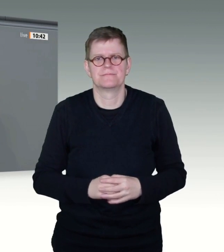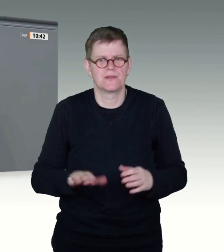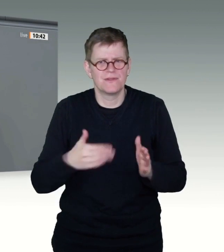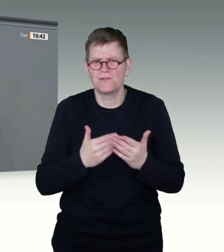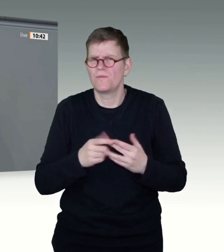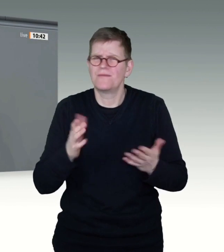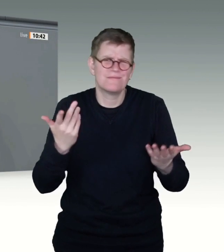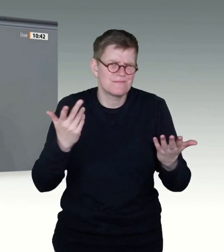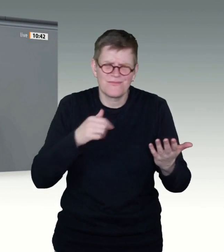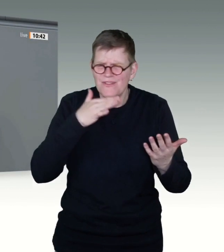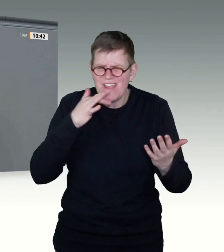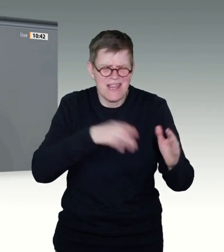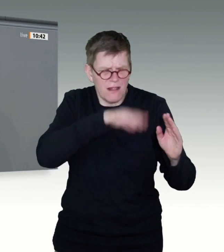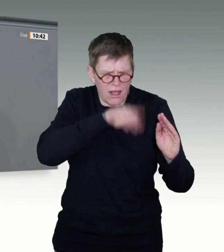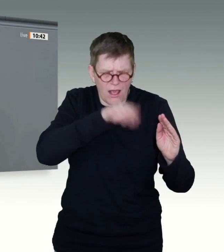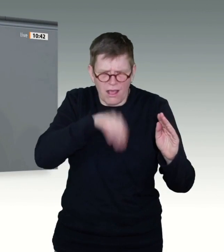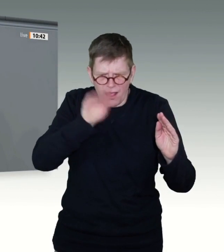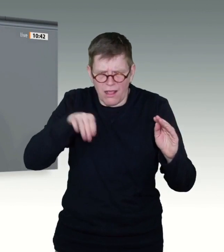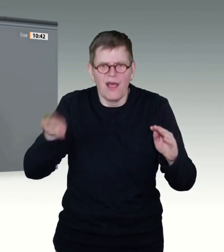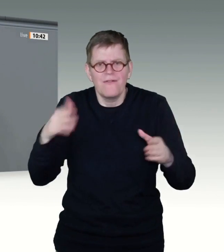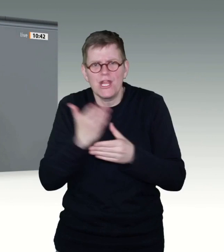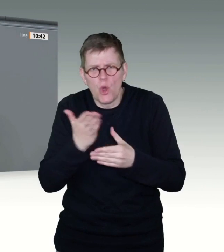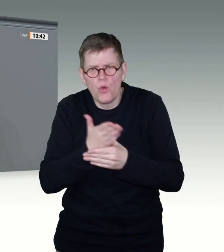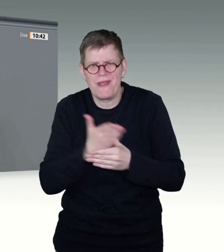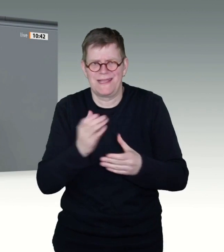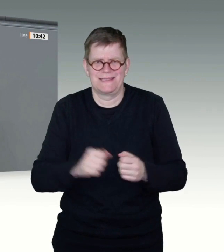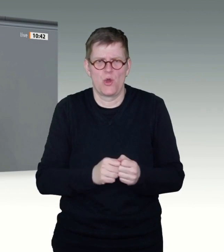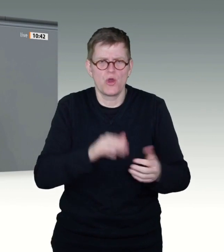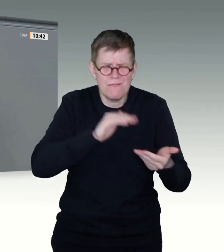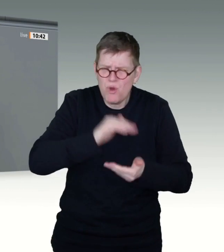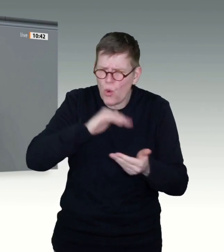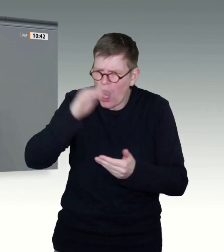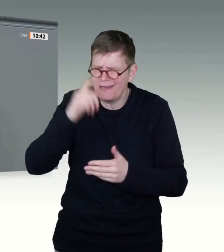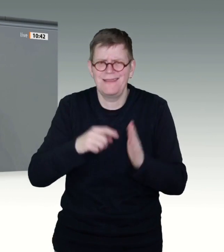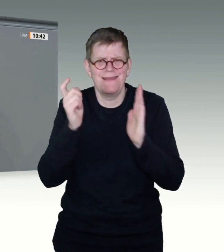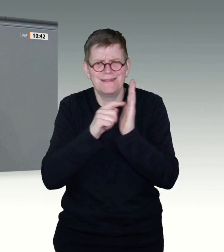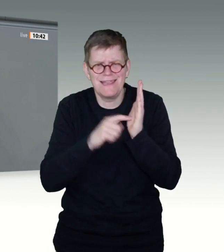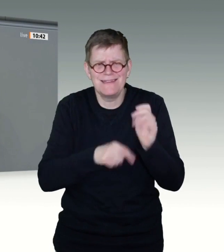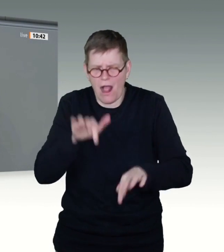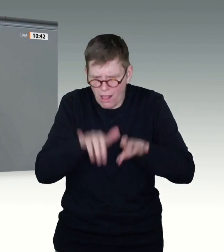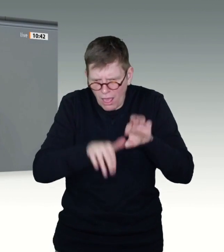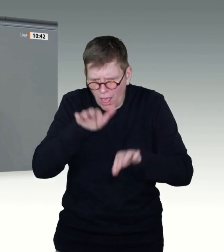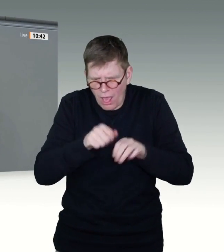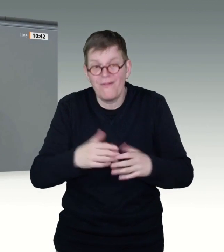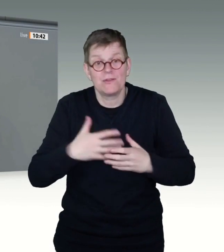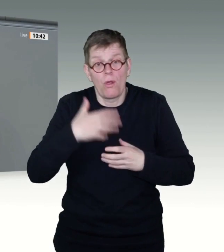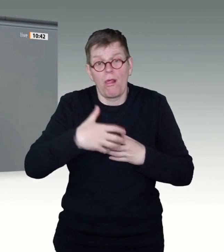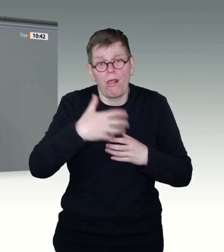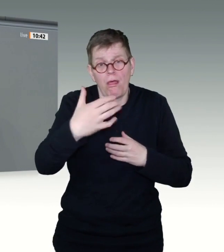Dokumentationen oder Sonstiges hier zur weiteren Verzögerung führen, dann wäre das für alle Beteiligten peinlich.